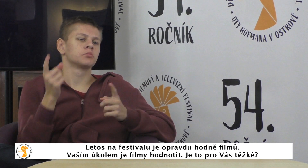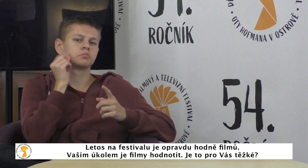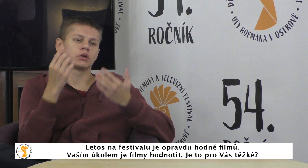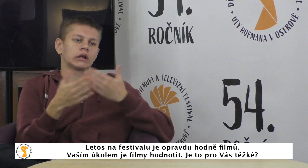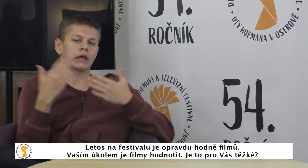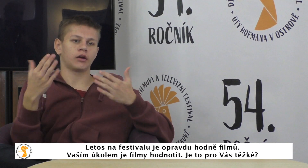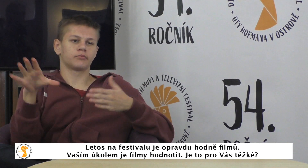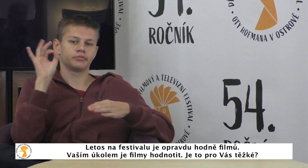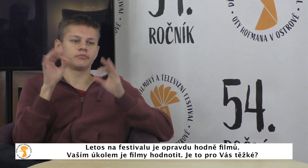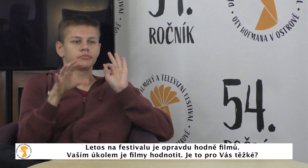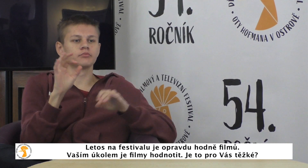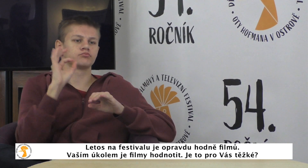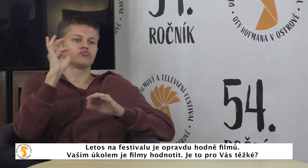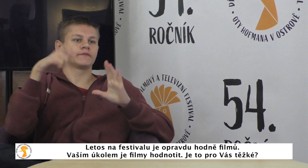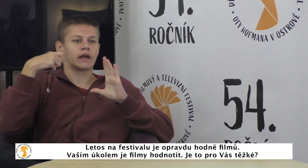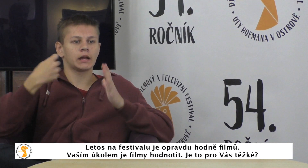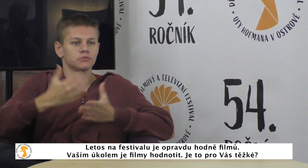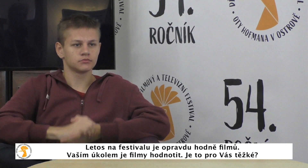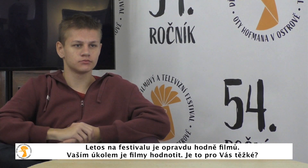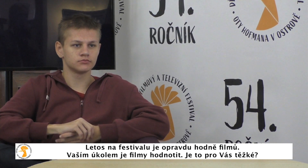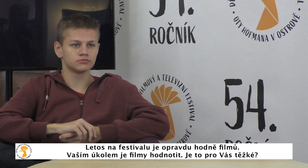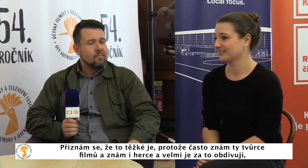hodnotit. Je to pro vás těžké?